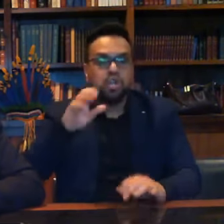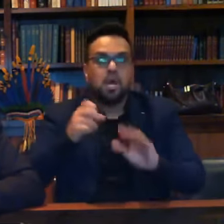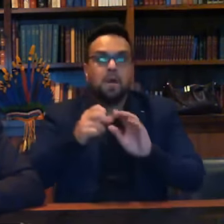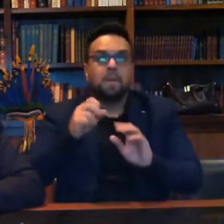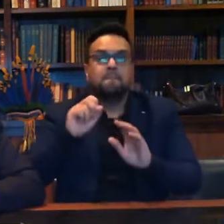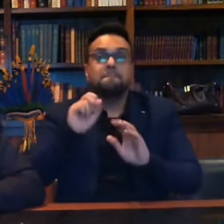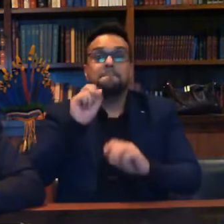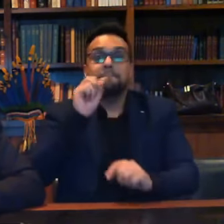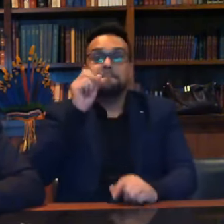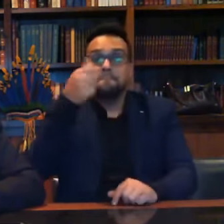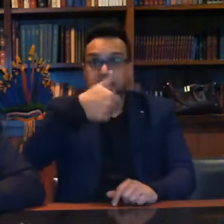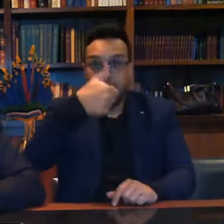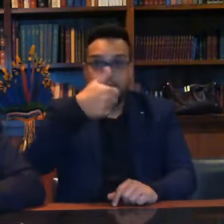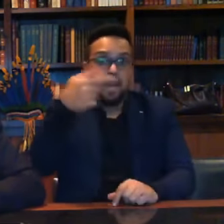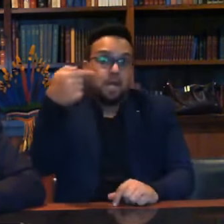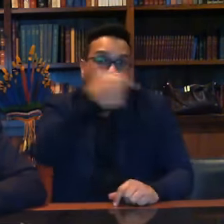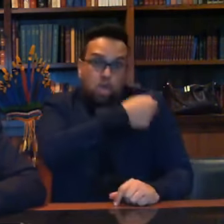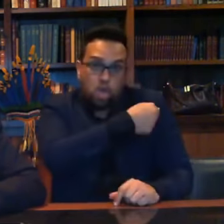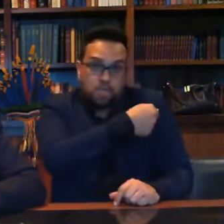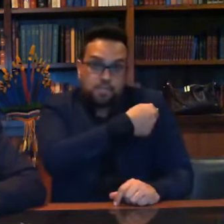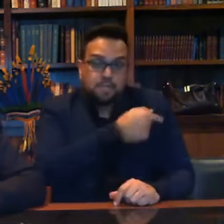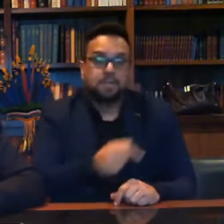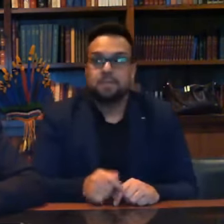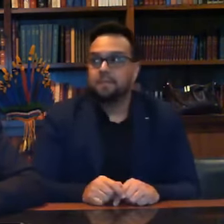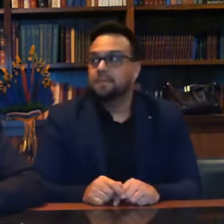A primeira? Mais de 100 milhões tomaram a primeira ou um?